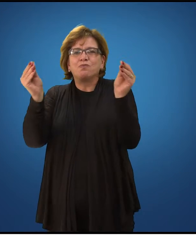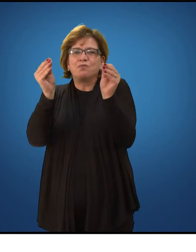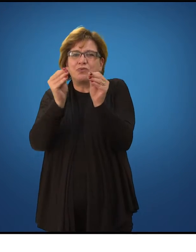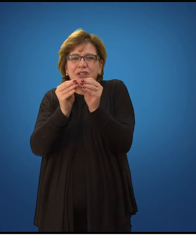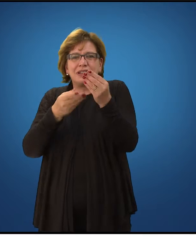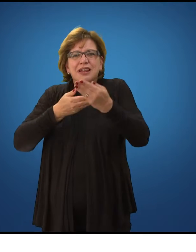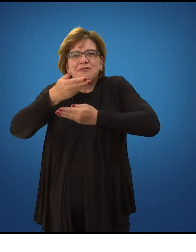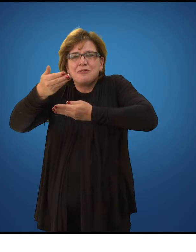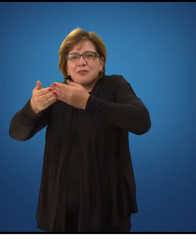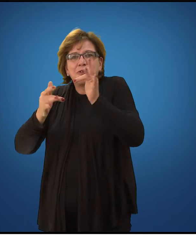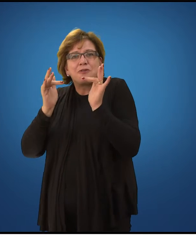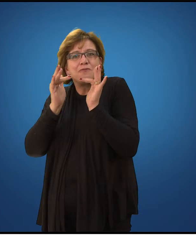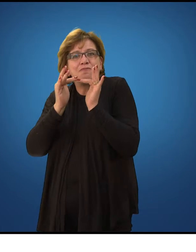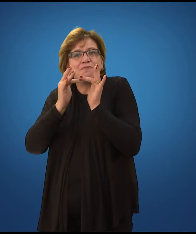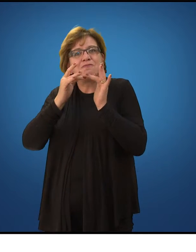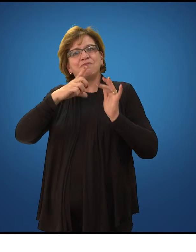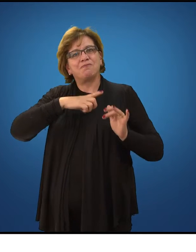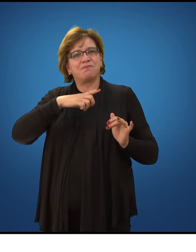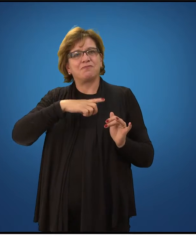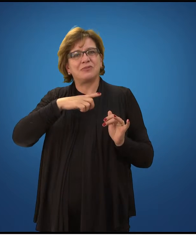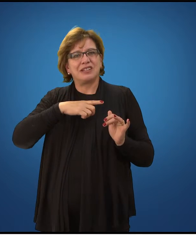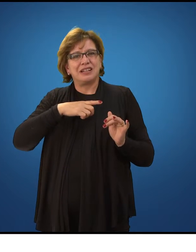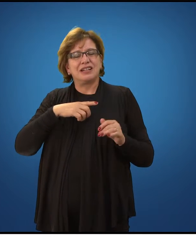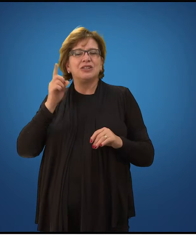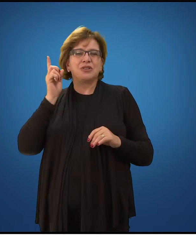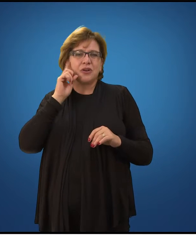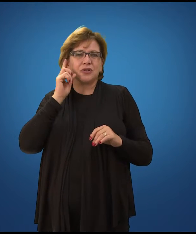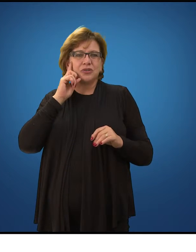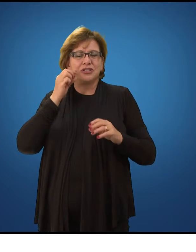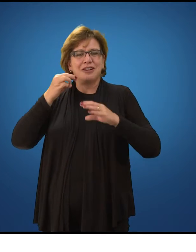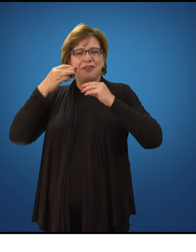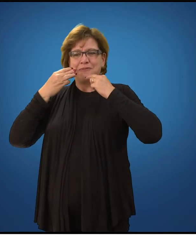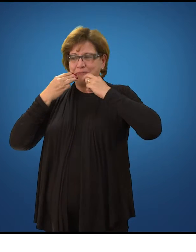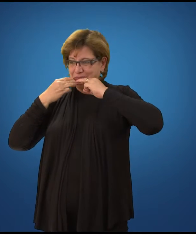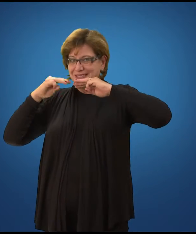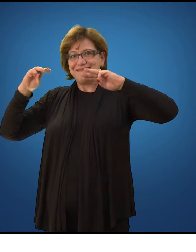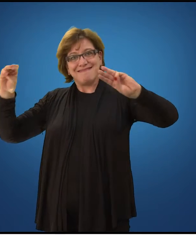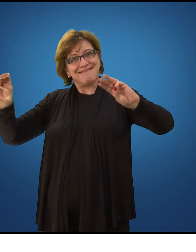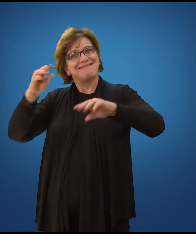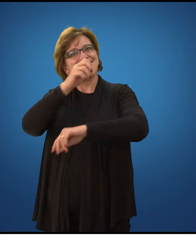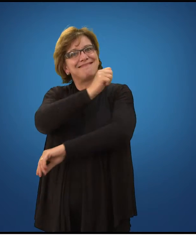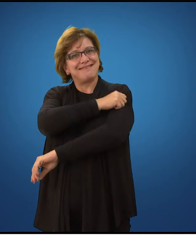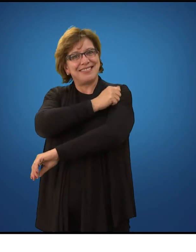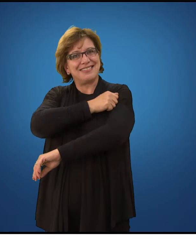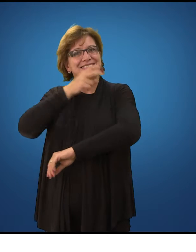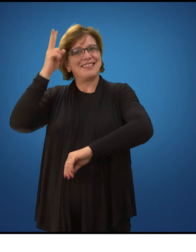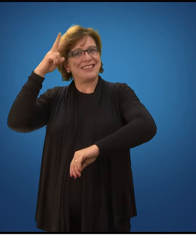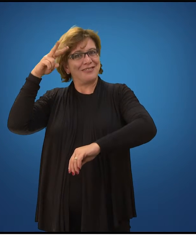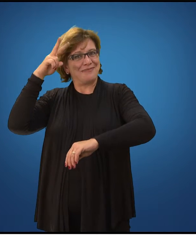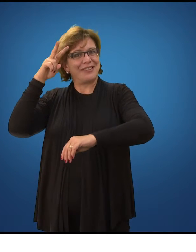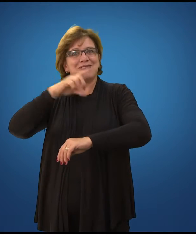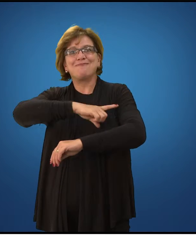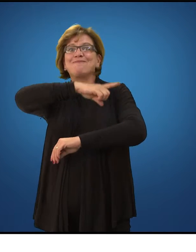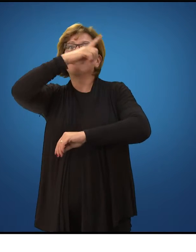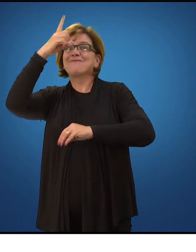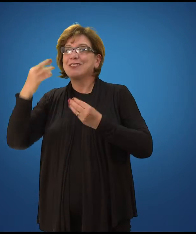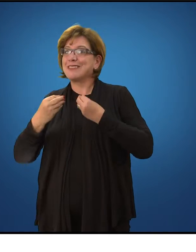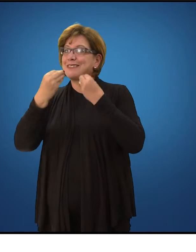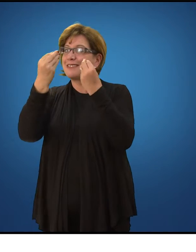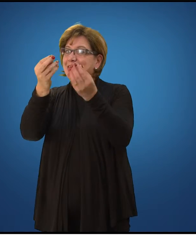constantemente, ou se não diariamente, enviando mensagem aos alunos, lembrando eles de prazos. Quando é questionado,